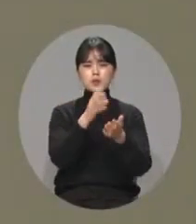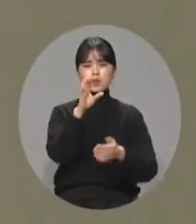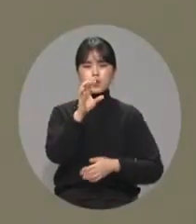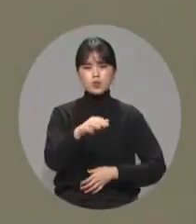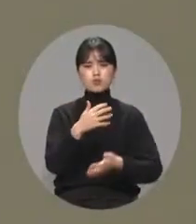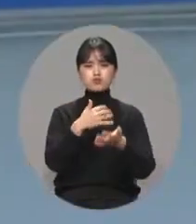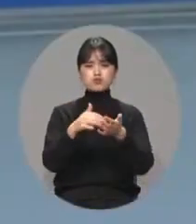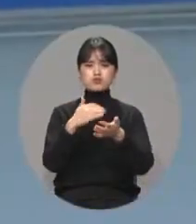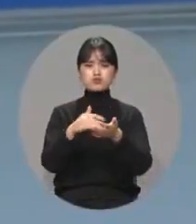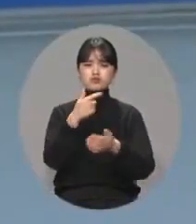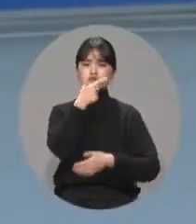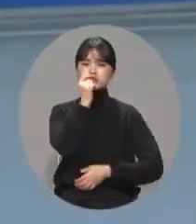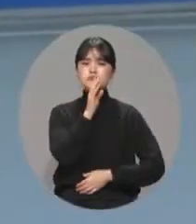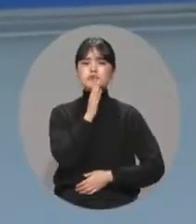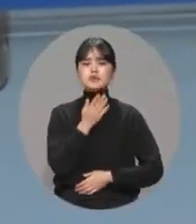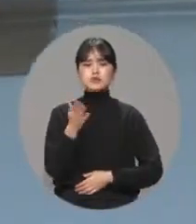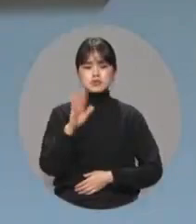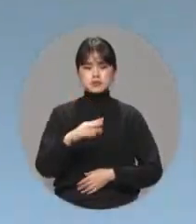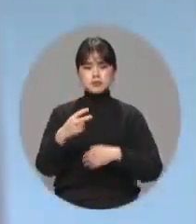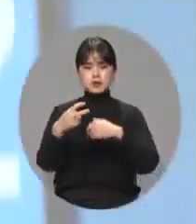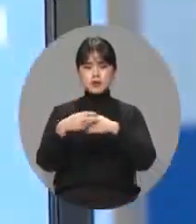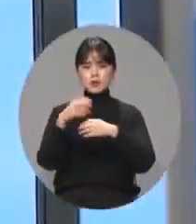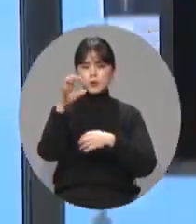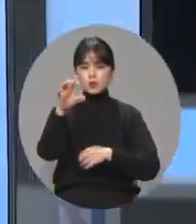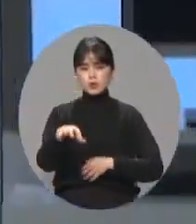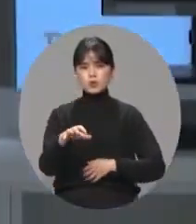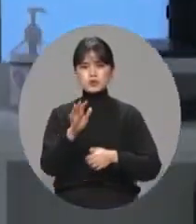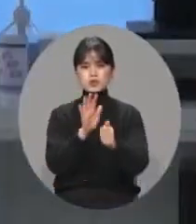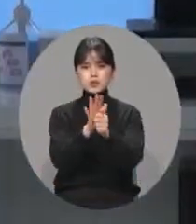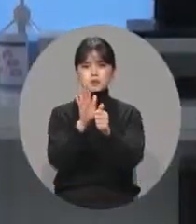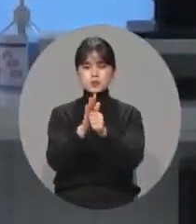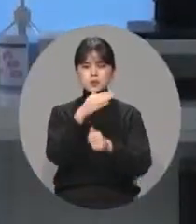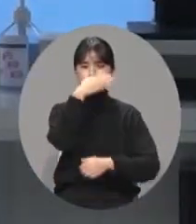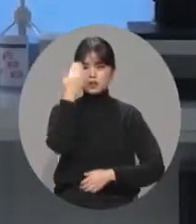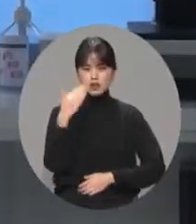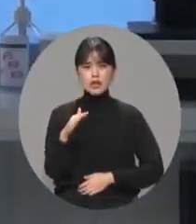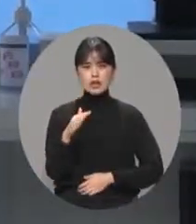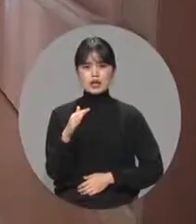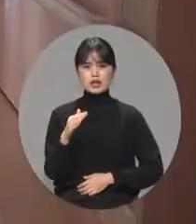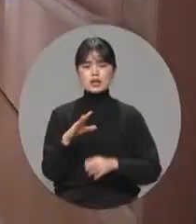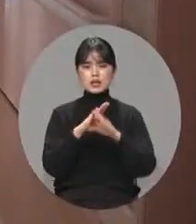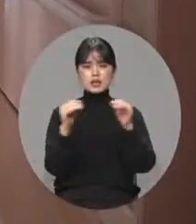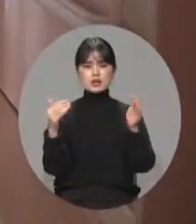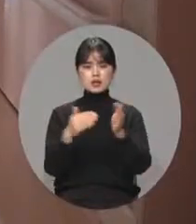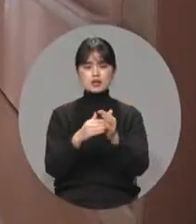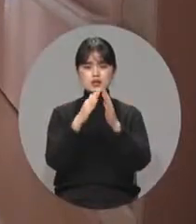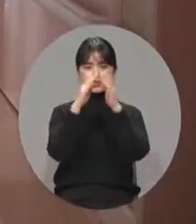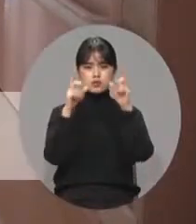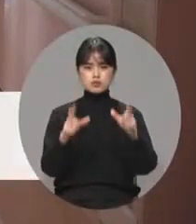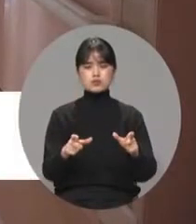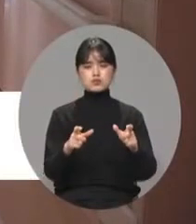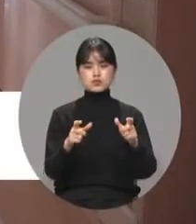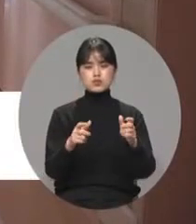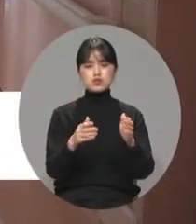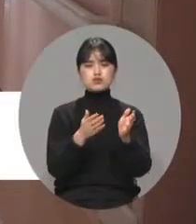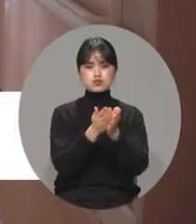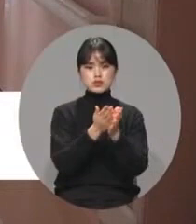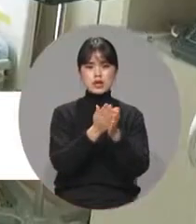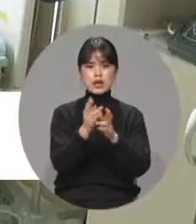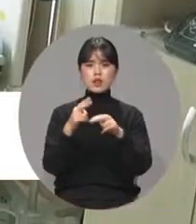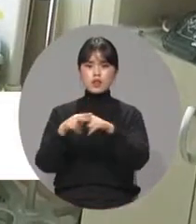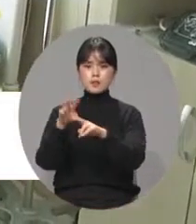자릿수까지 떨어졌지만 의료기관들의 협조로 한 고비는 넘긴 상황. 전라북도는 군산과 남원의료원에